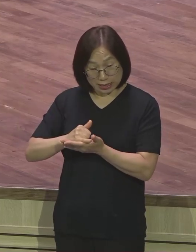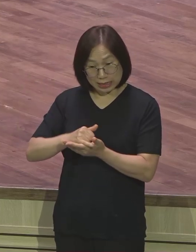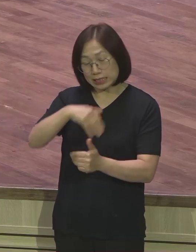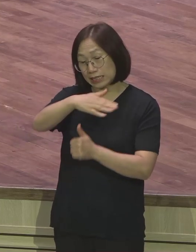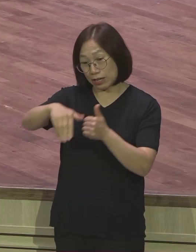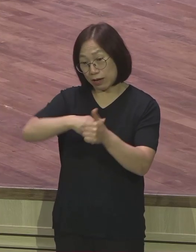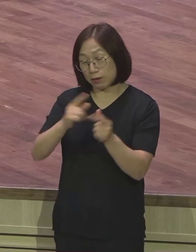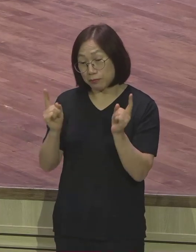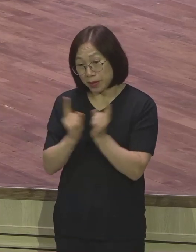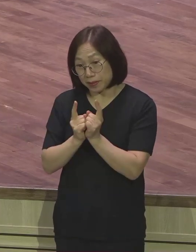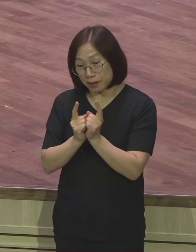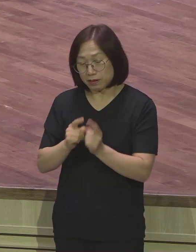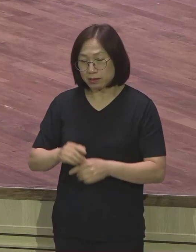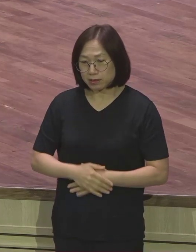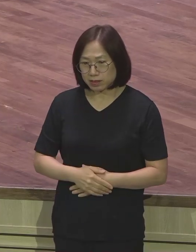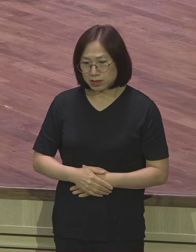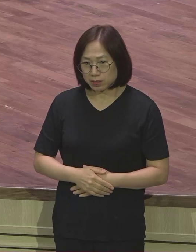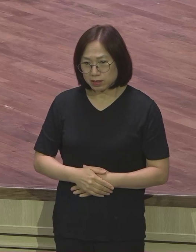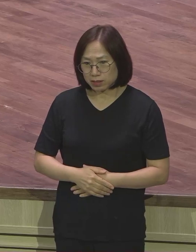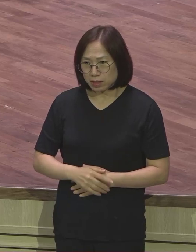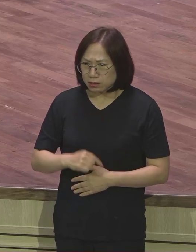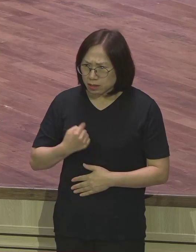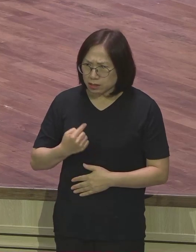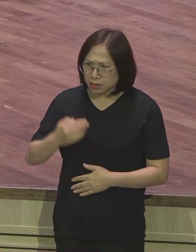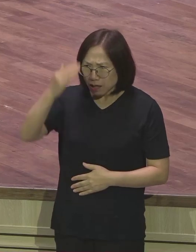한국에 돌아갈 것이라고는 꿈에도 생각을 안 했었거든요.